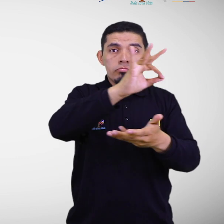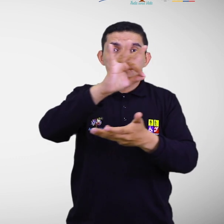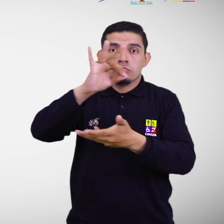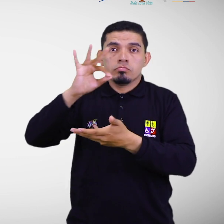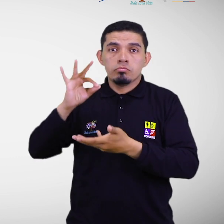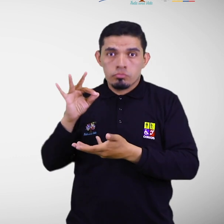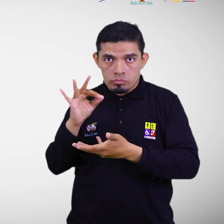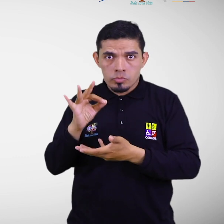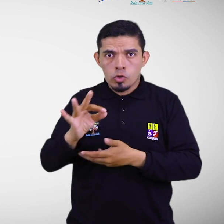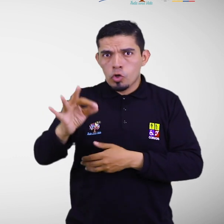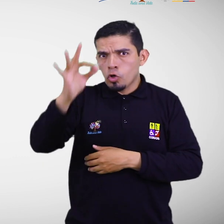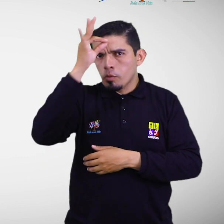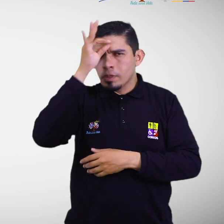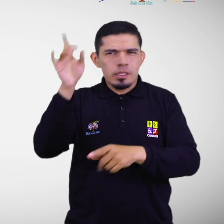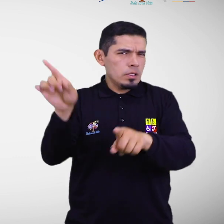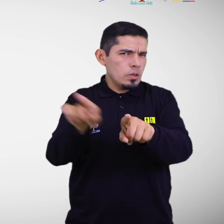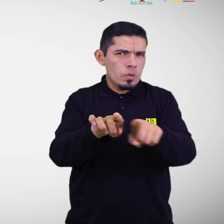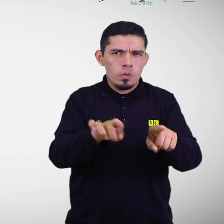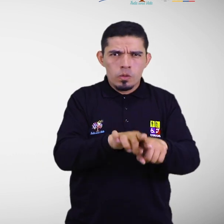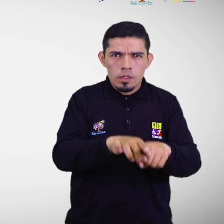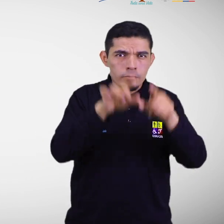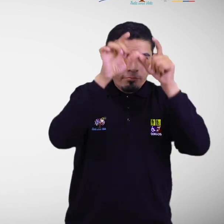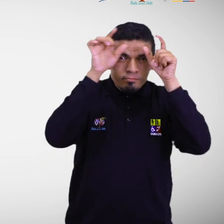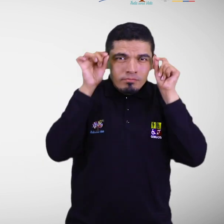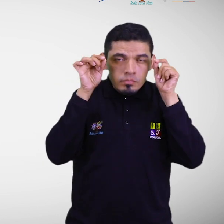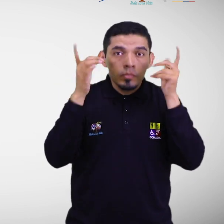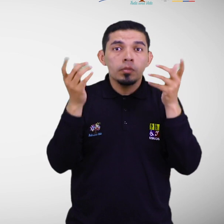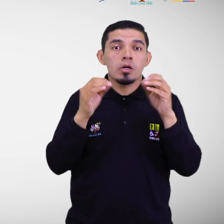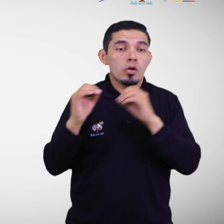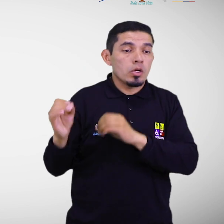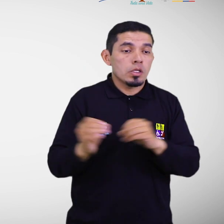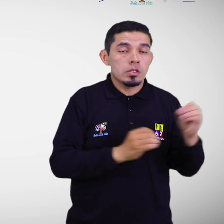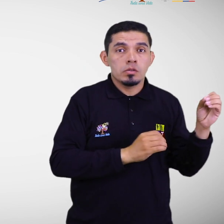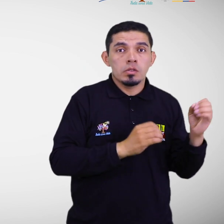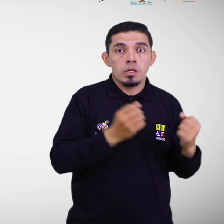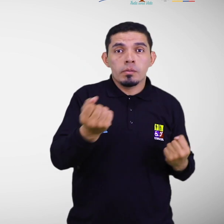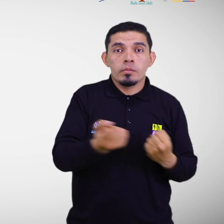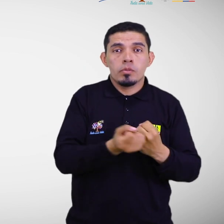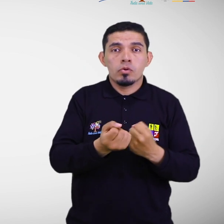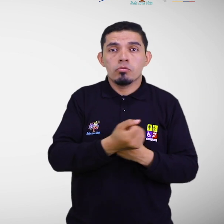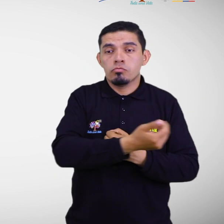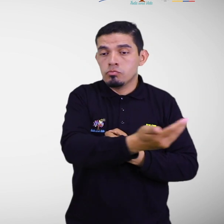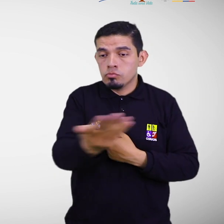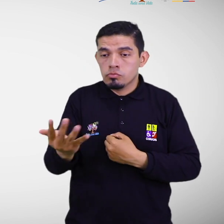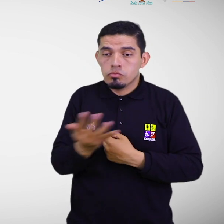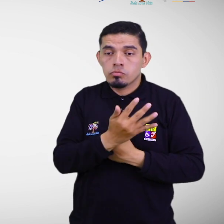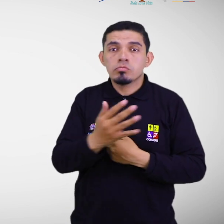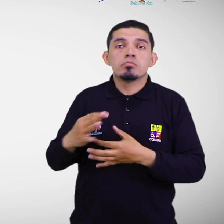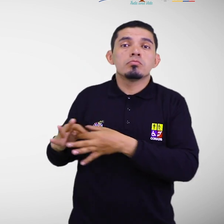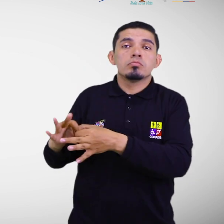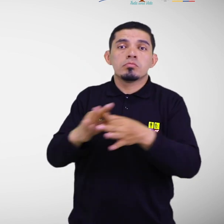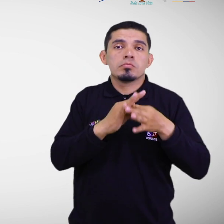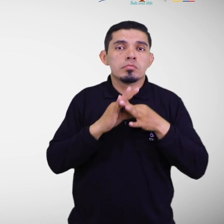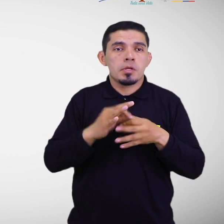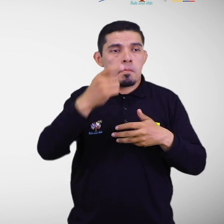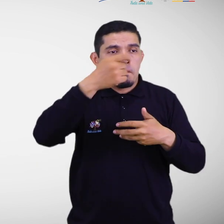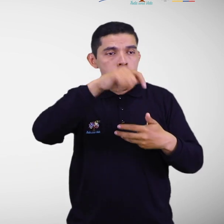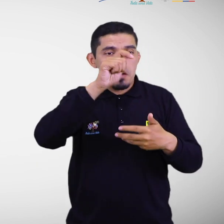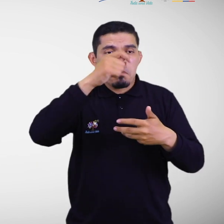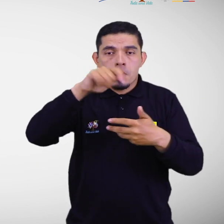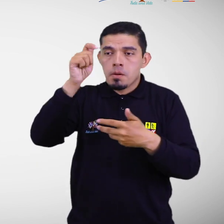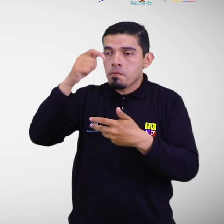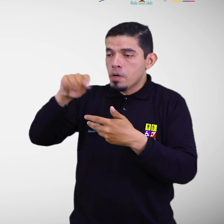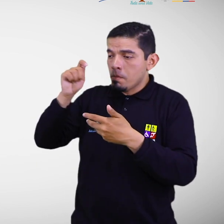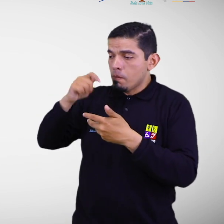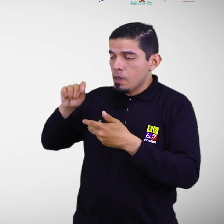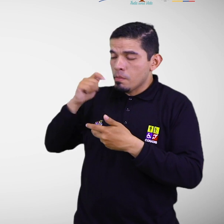hospitalaria, organismos de respuesta, entre otros, asegurará que se validen acciones y requerimientos de este grupo